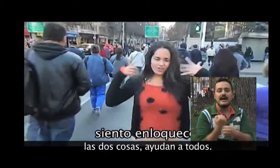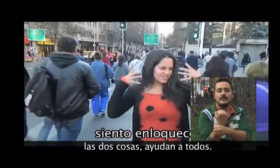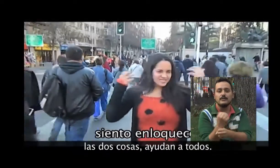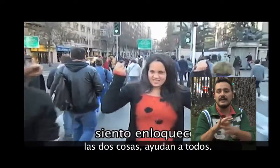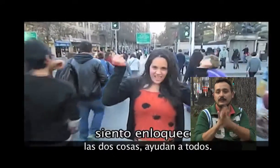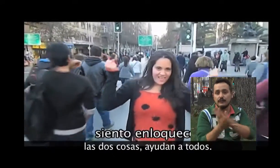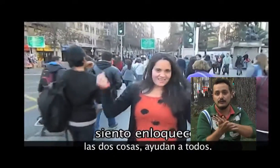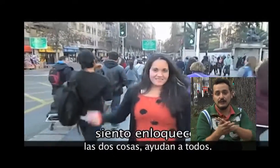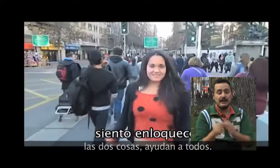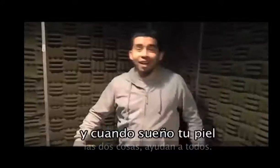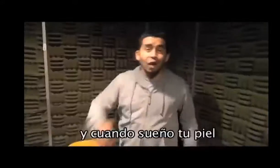ayudan a todos.